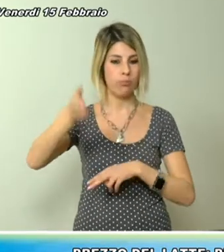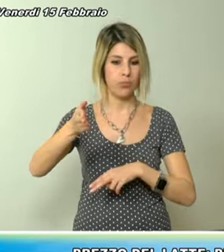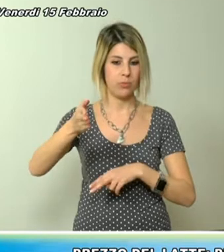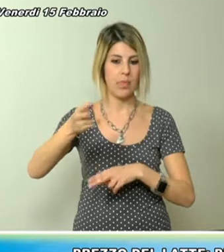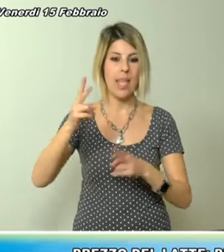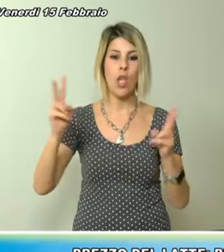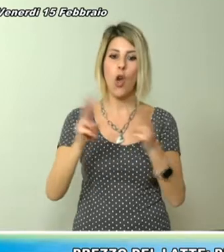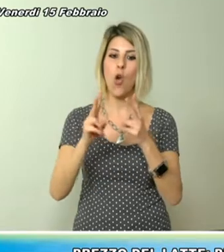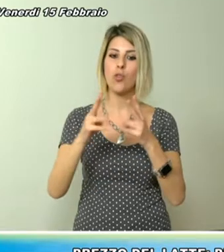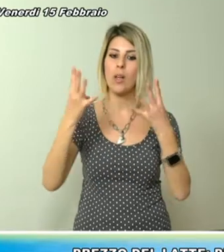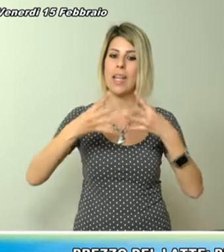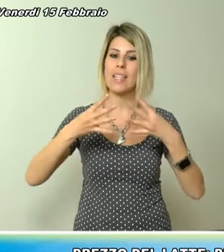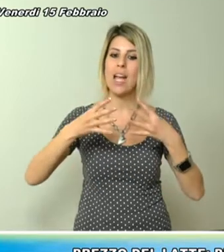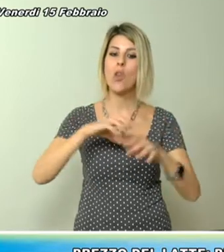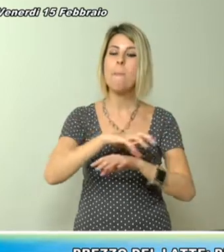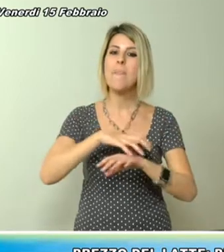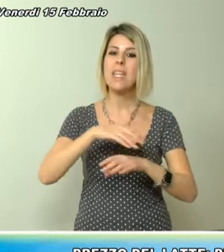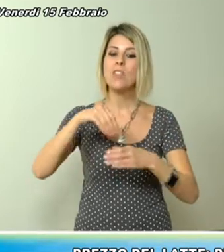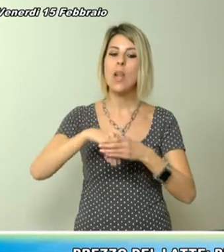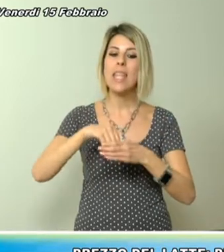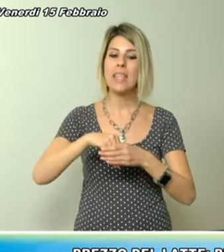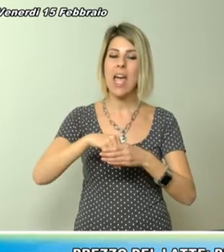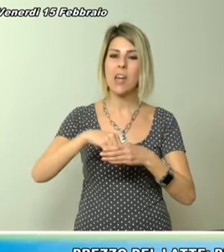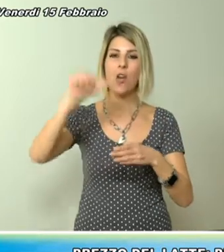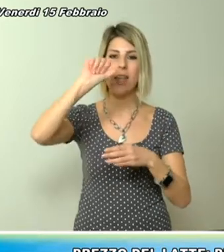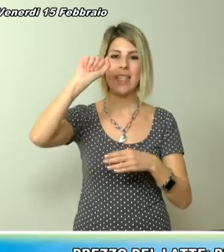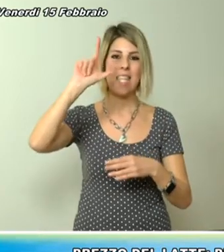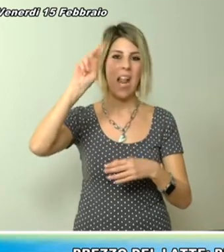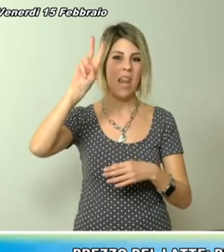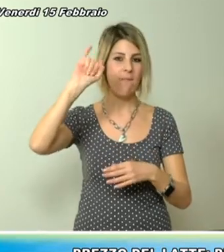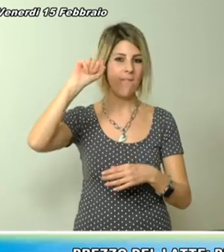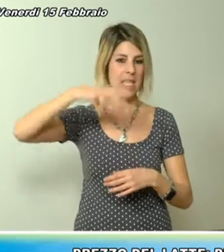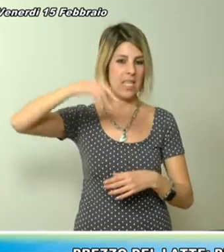all'incontro promosso dal ministro dell'interno Matteo Salvini